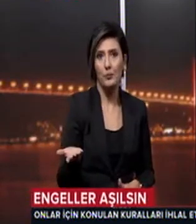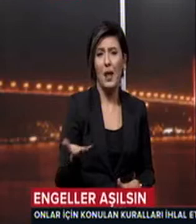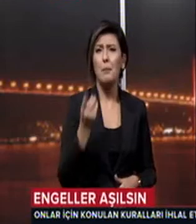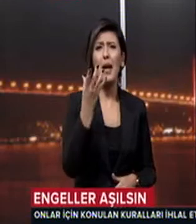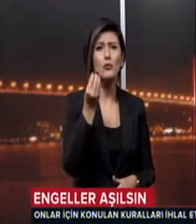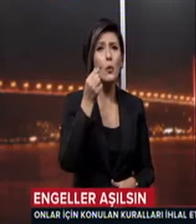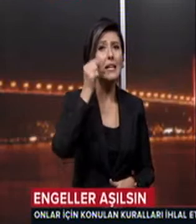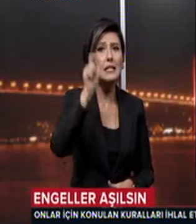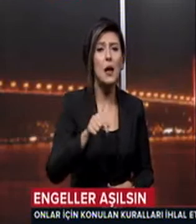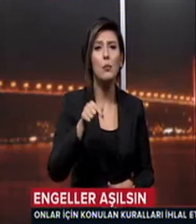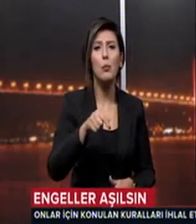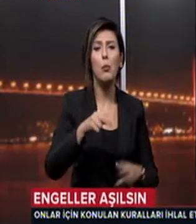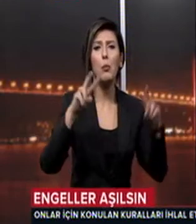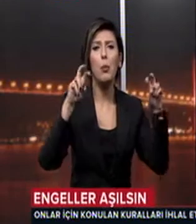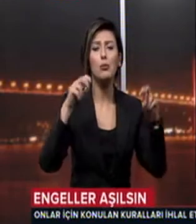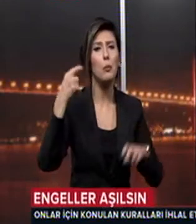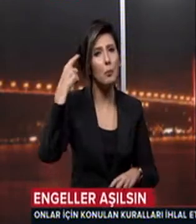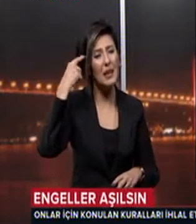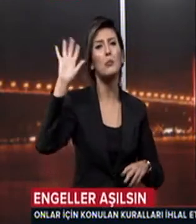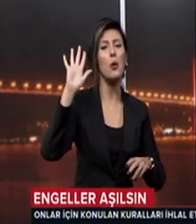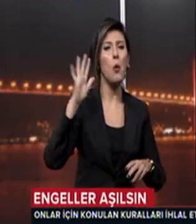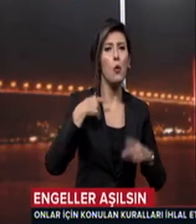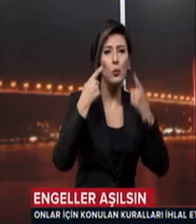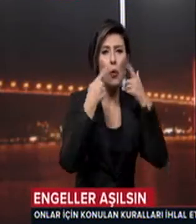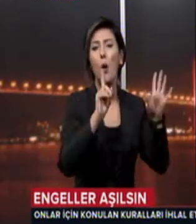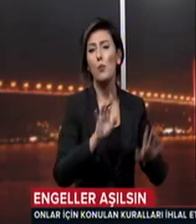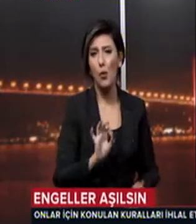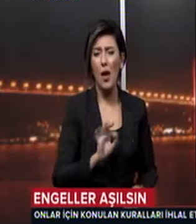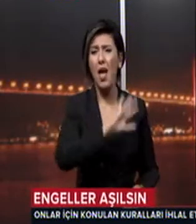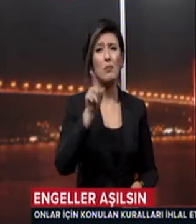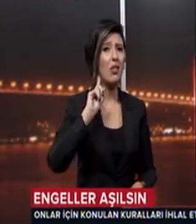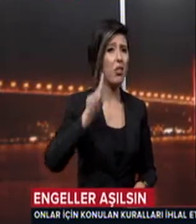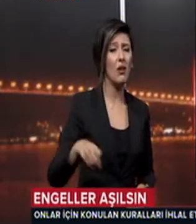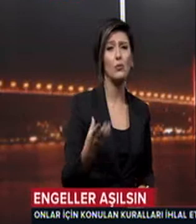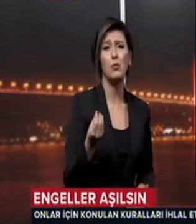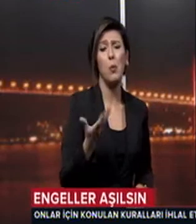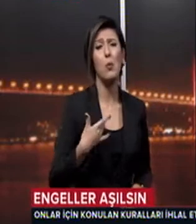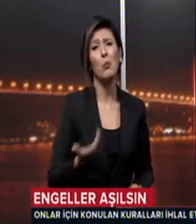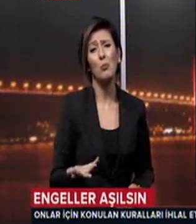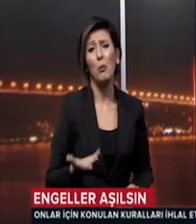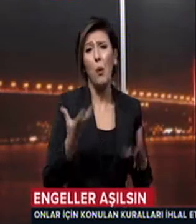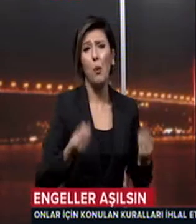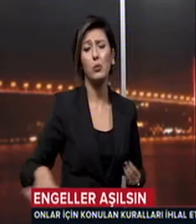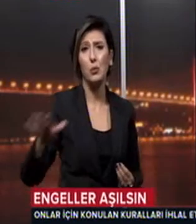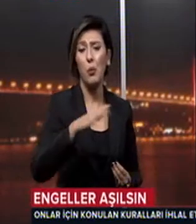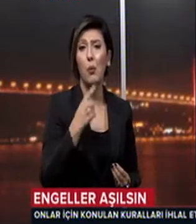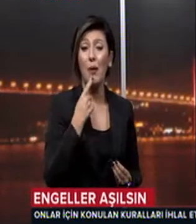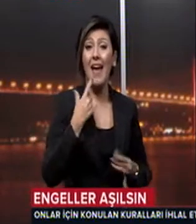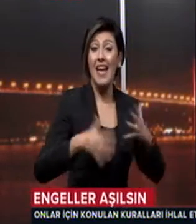bu konuyu görmezden geliyor Hepimiz duyarsız yani umursamıyoruz Engelliler için yollar,